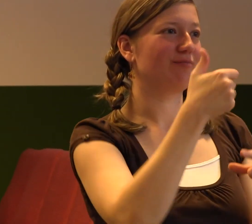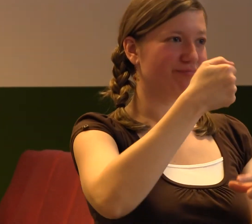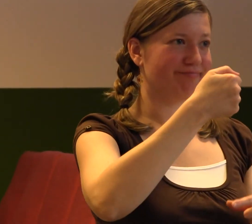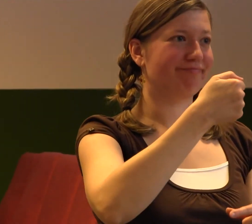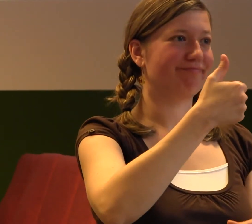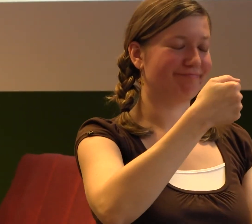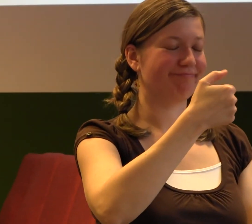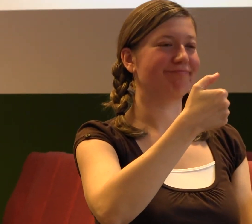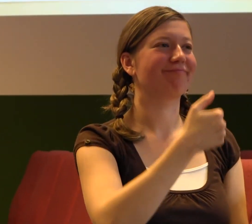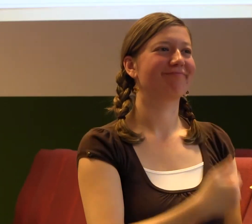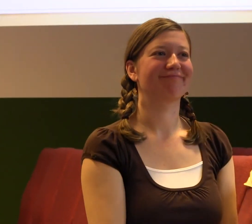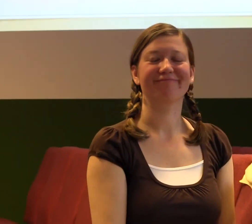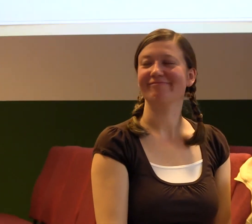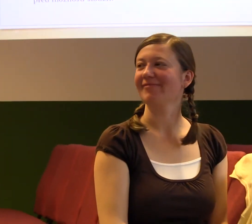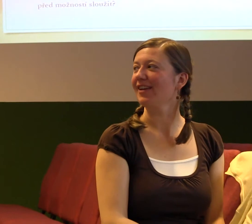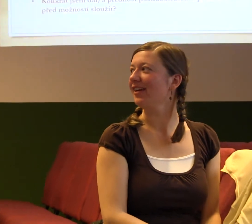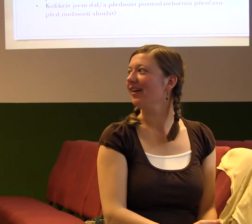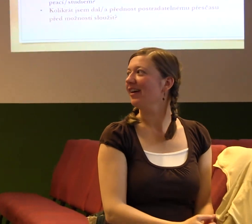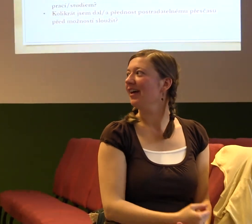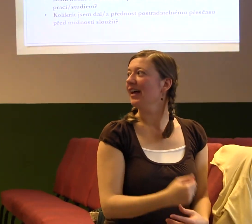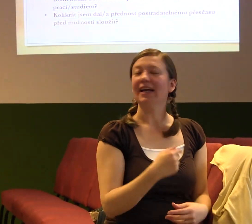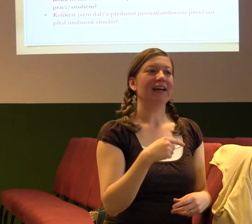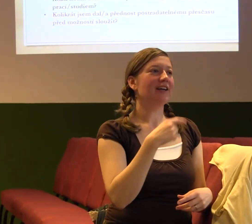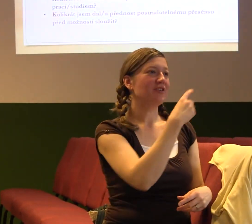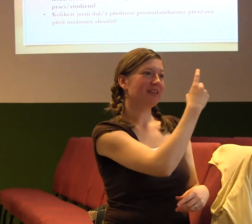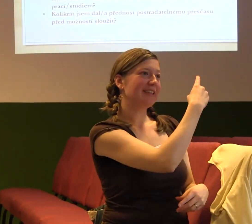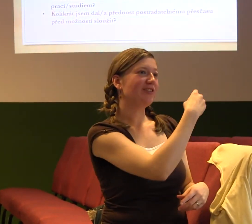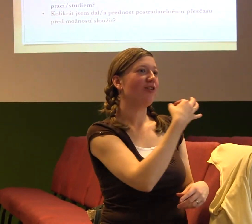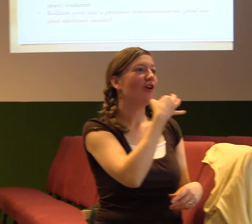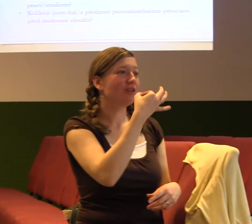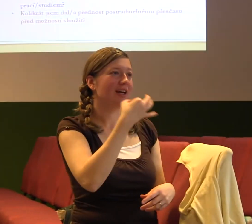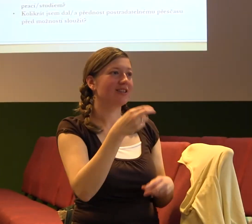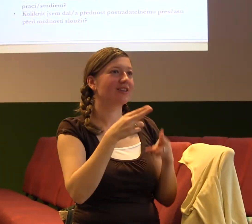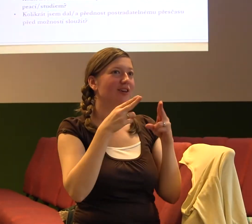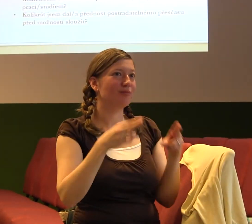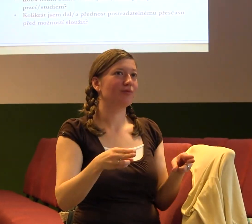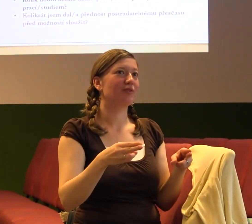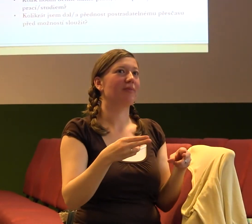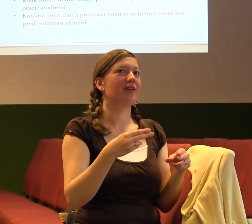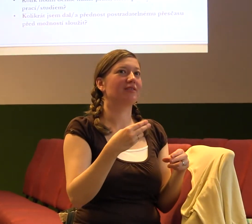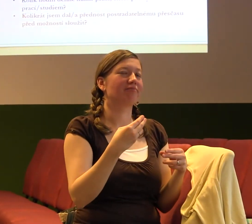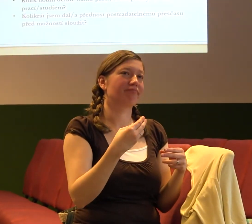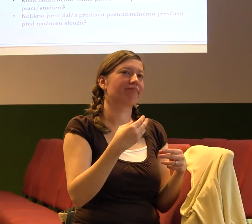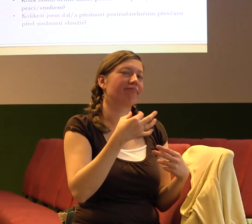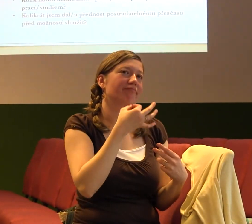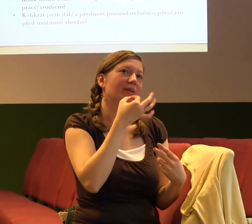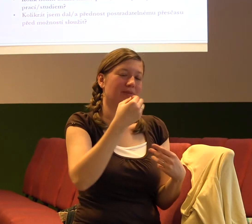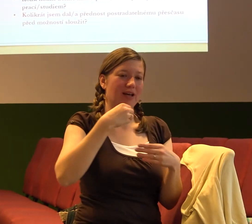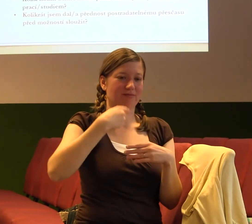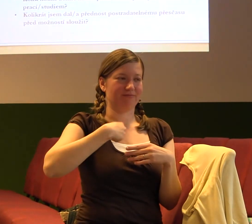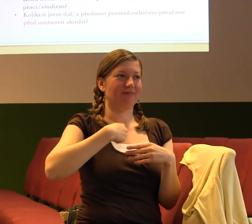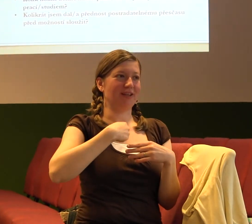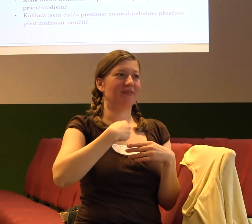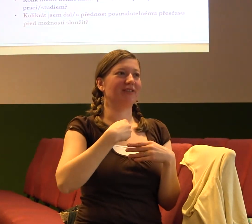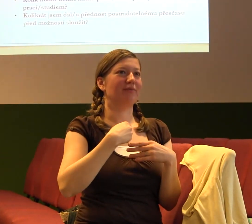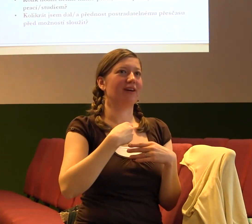zaměstnání nebo našeho studia a je dobrý si je klát nejenom dneska, tady v neděli, ale možná i doma a nebo ve své práci, když vidíme, že je